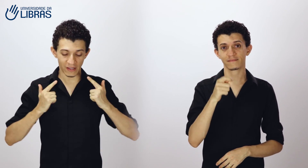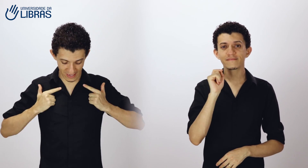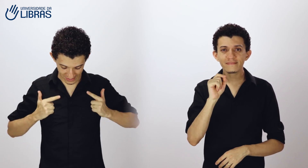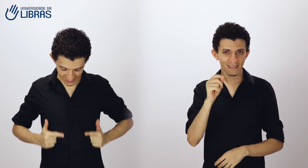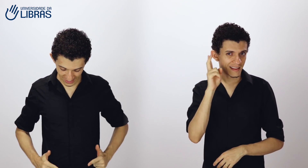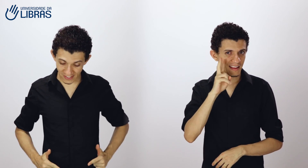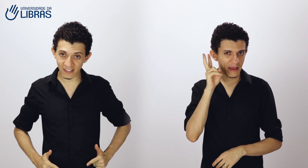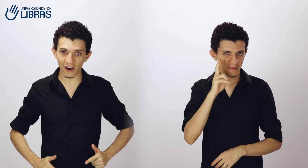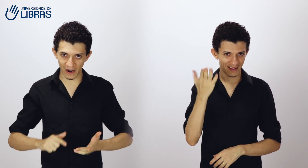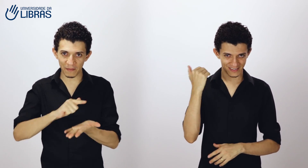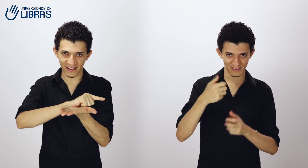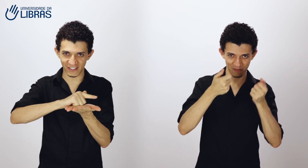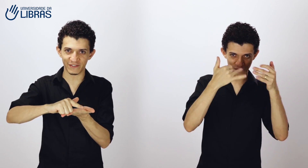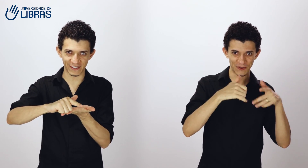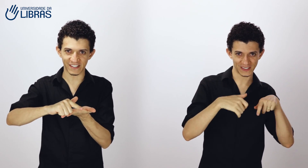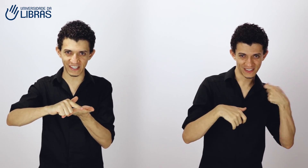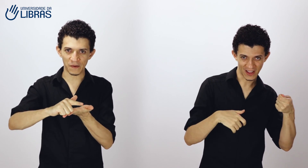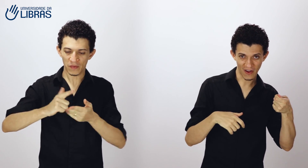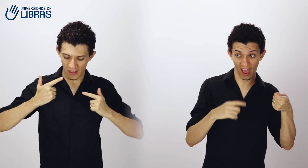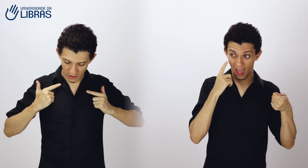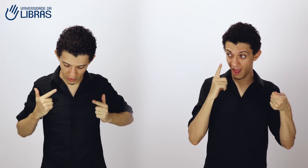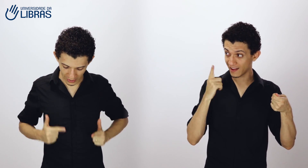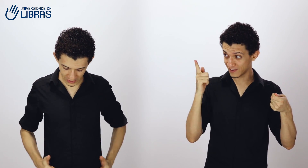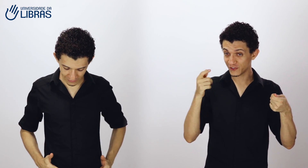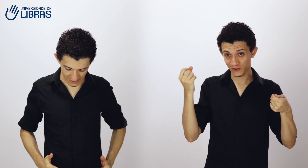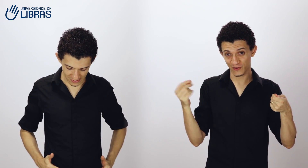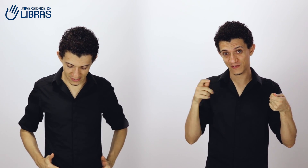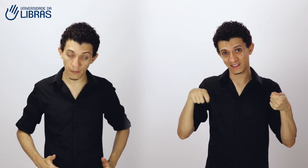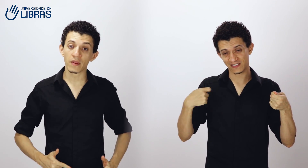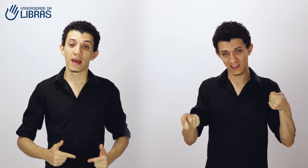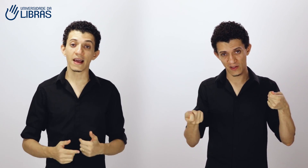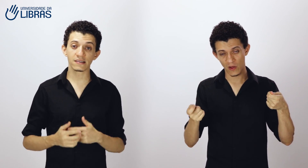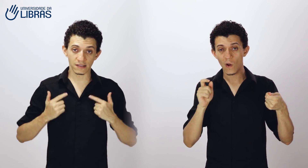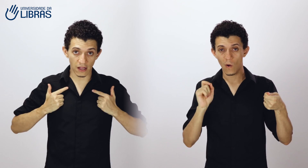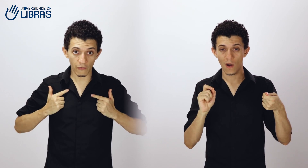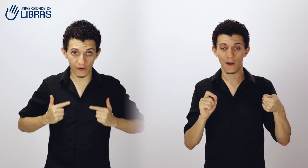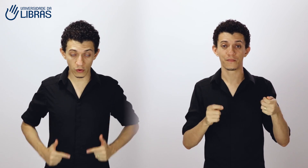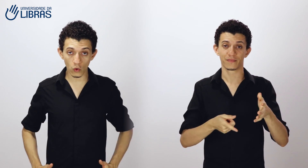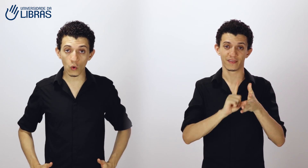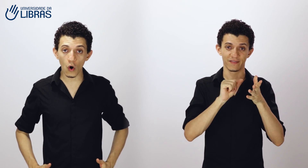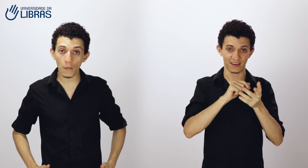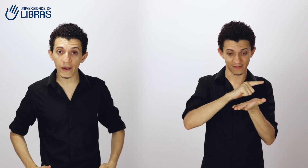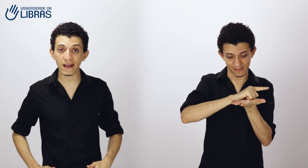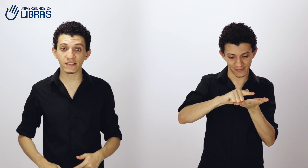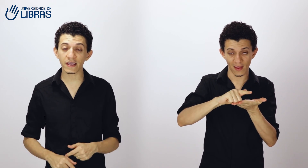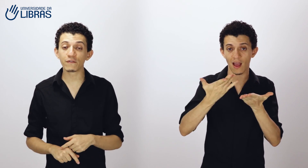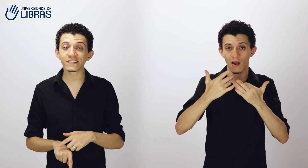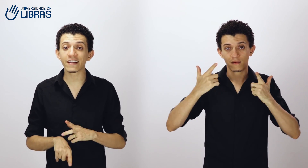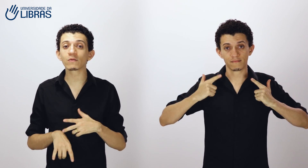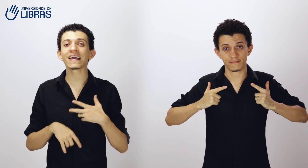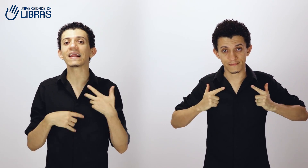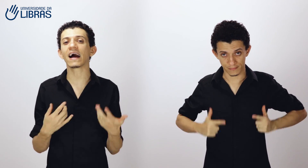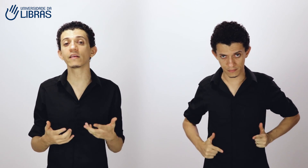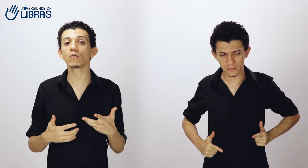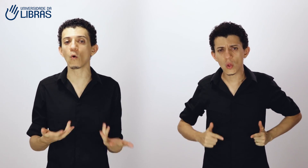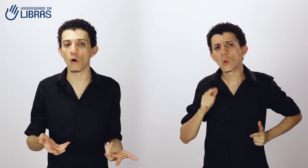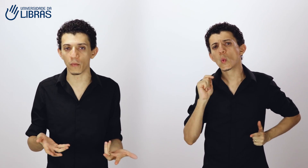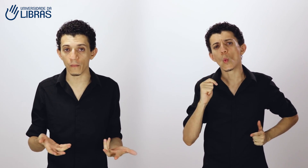desse sinal. Lembra que a gente fez assim? Então, agora a gente faz assim. Esse sinal feito no corpo quer dizer que você não tem nada no corpo.